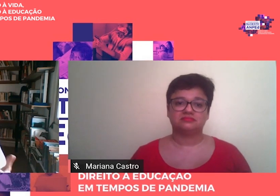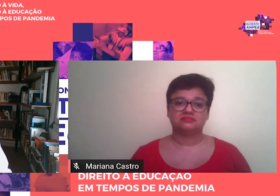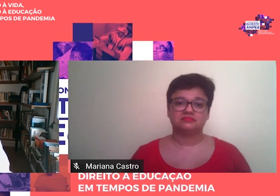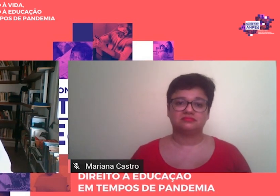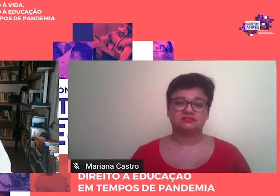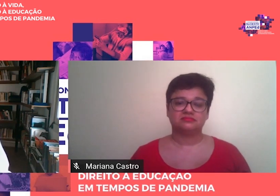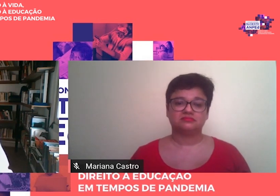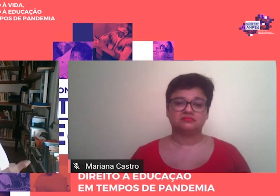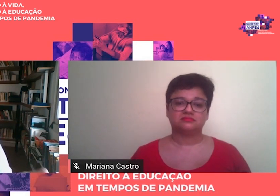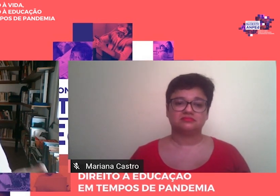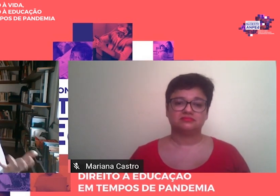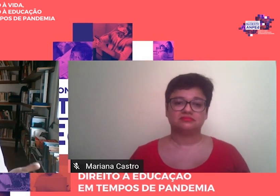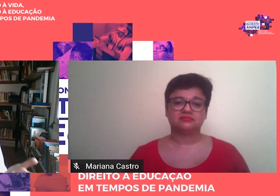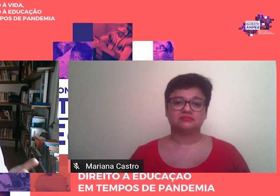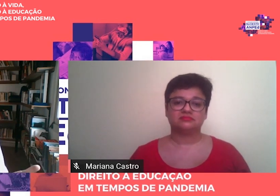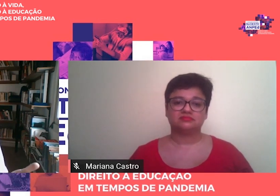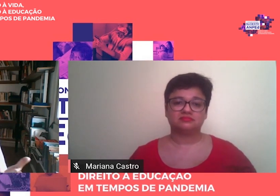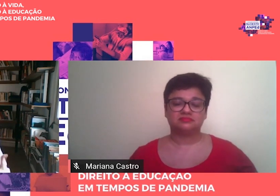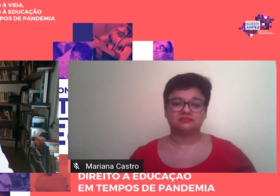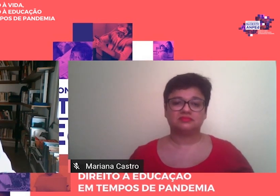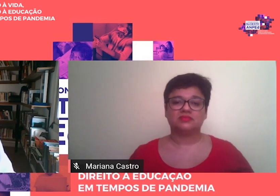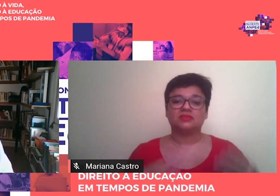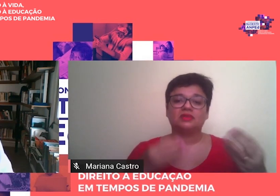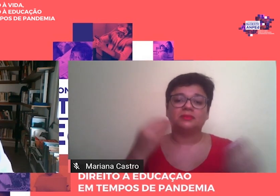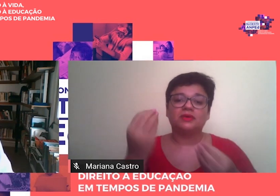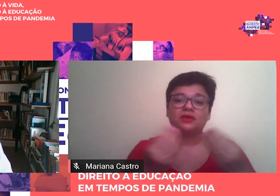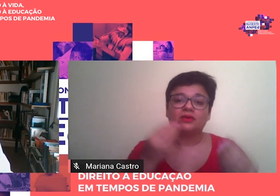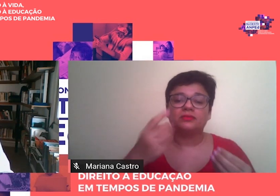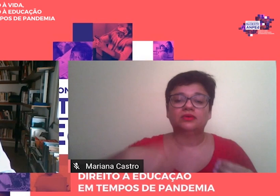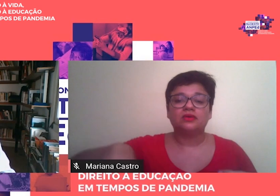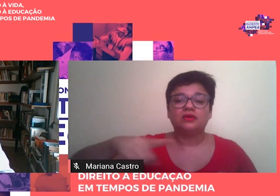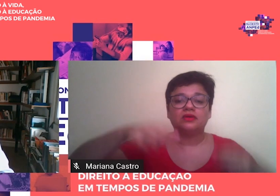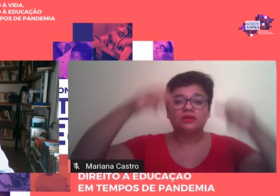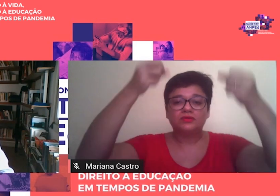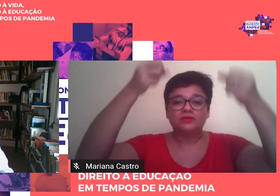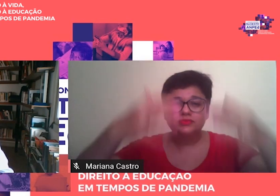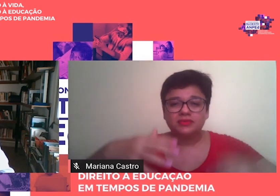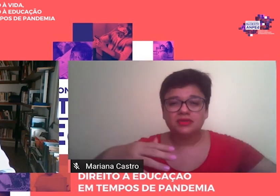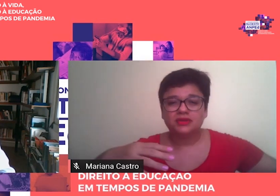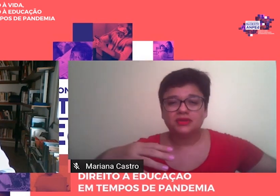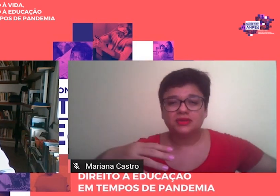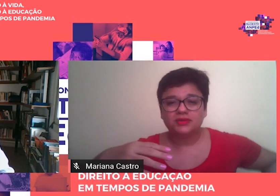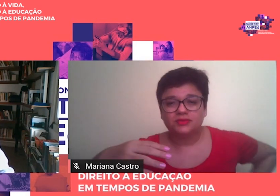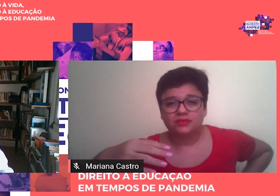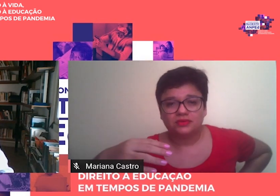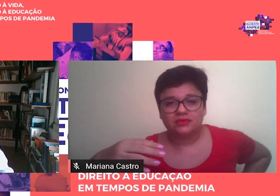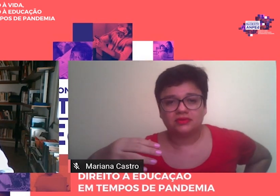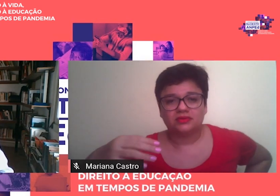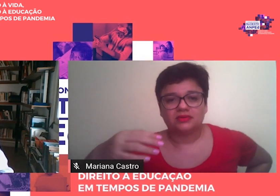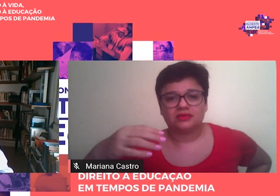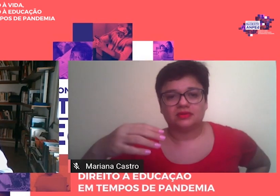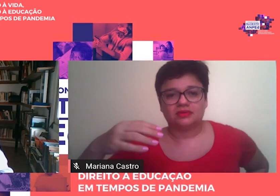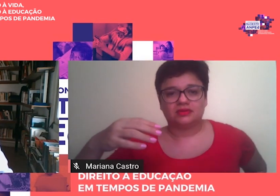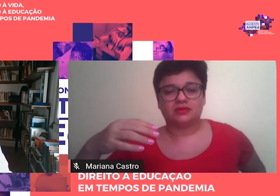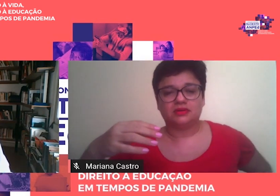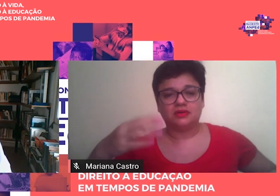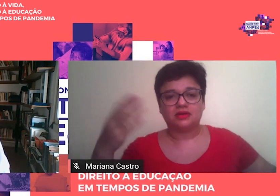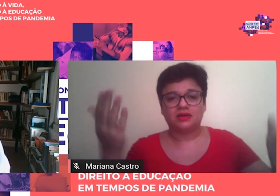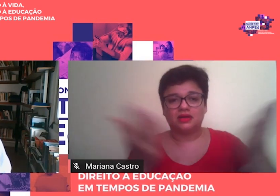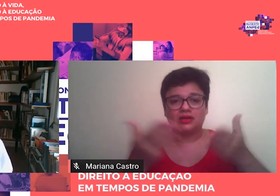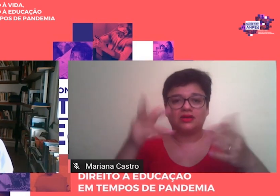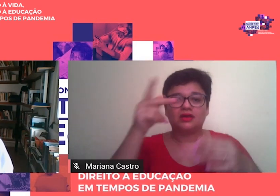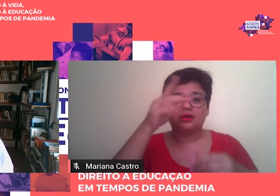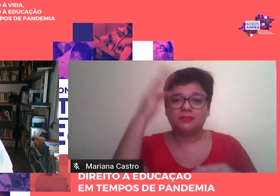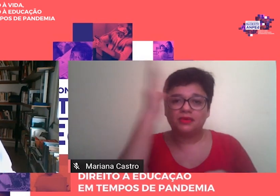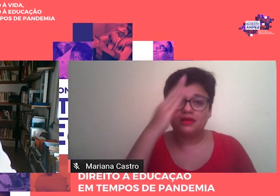agora, onde, quando eu me refiro à absorção por nós, aqui no Brasil, das teorias críticas para produtivistas, eu me